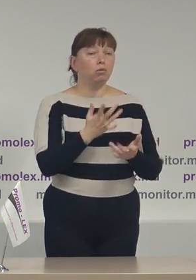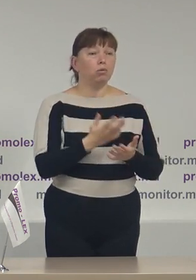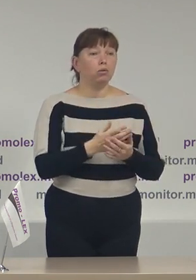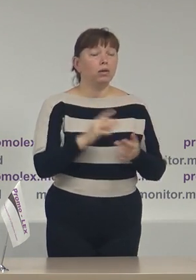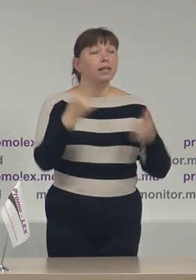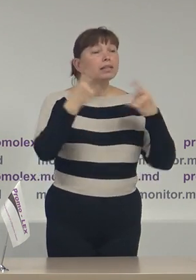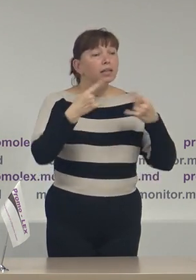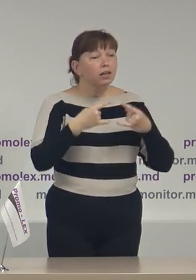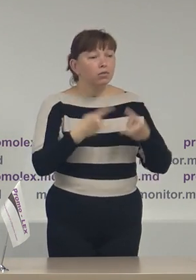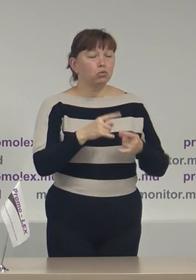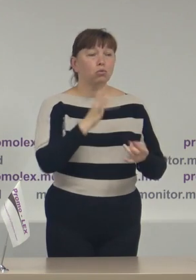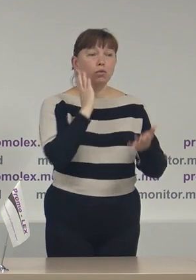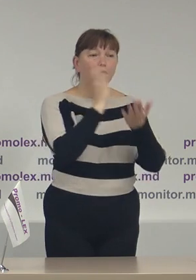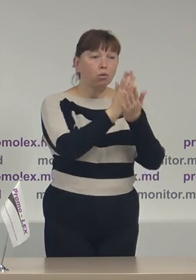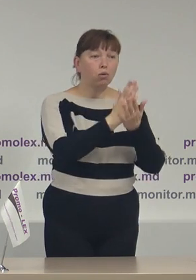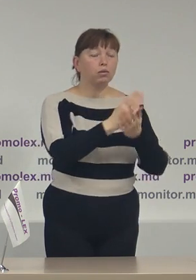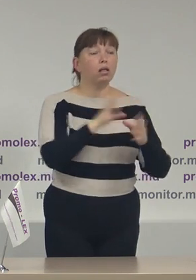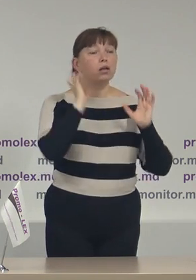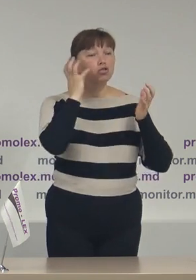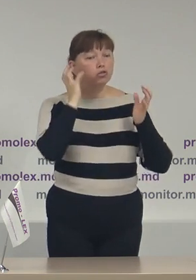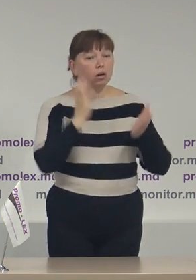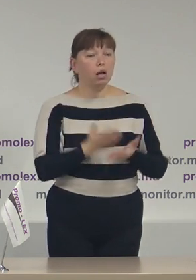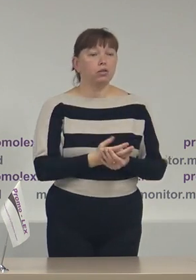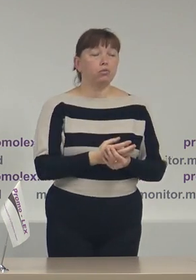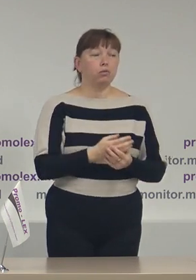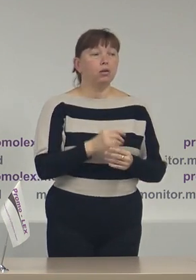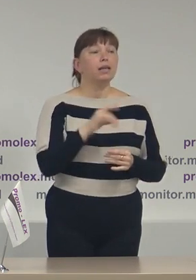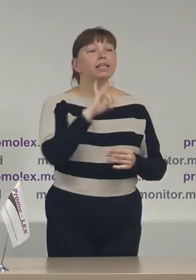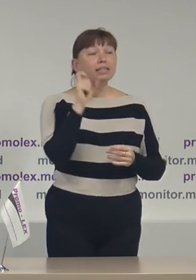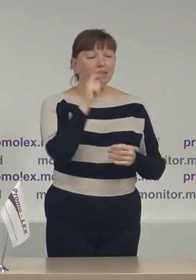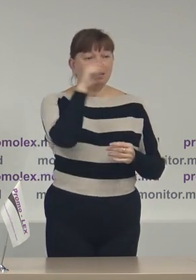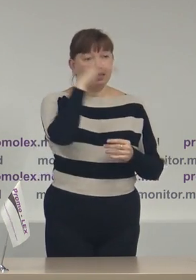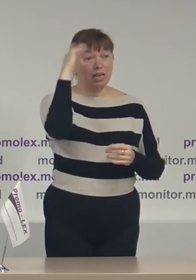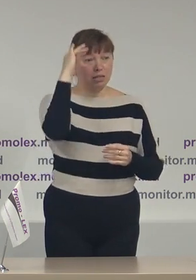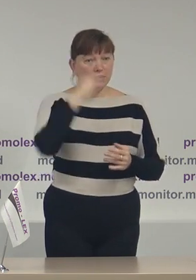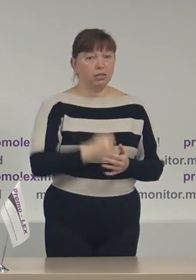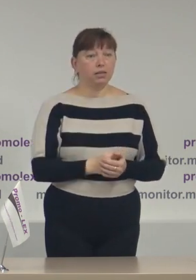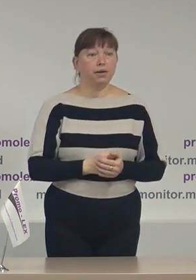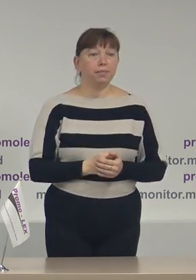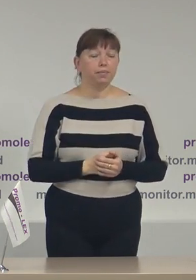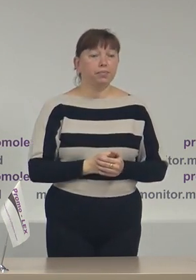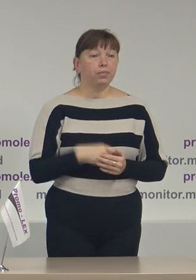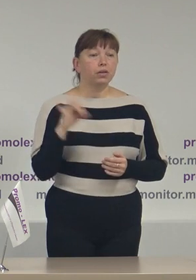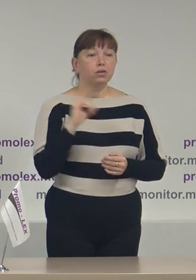televiziune online și radio din regiunea transnestriană și